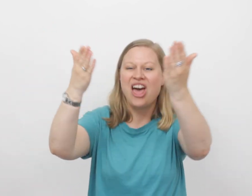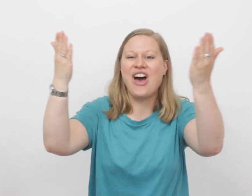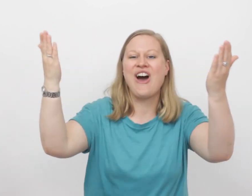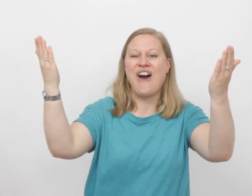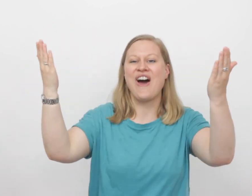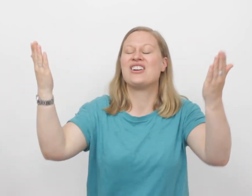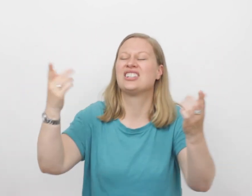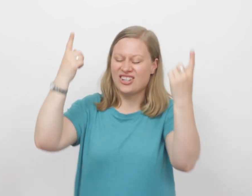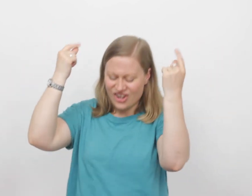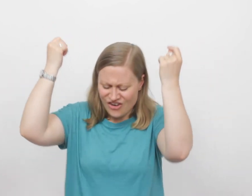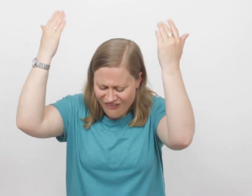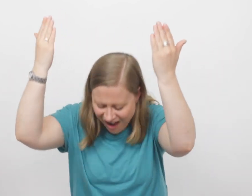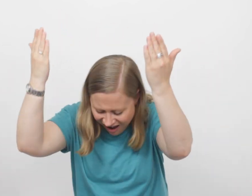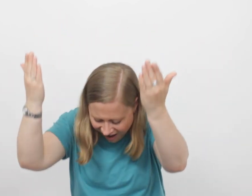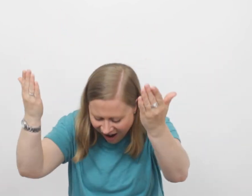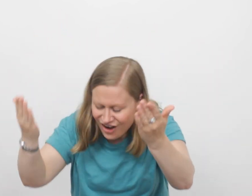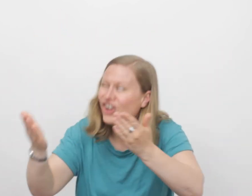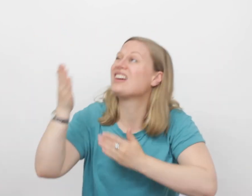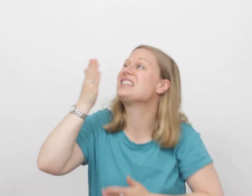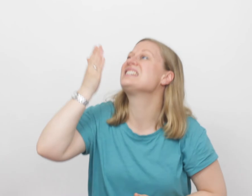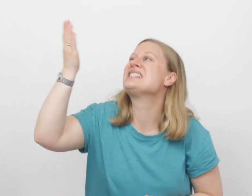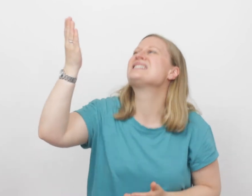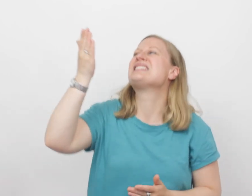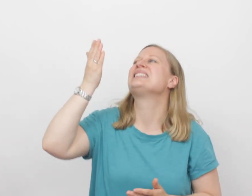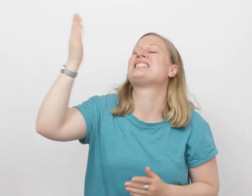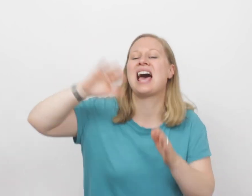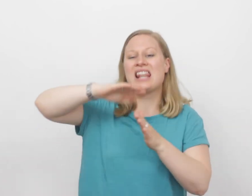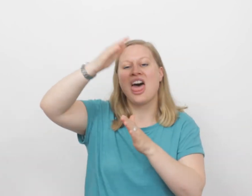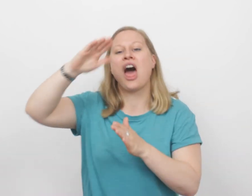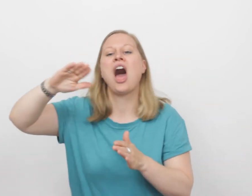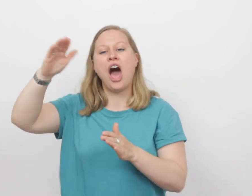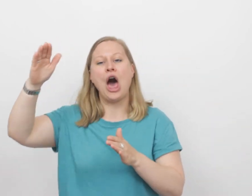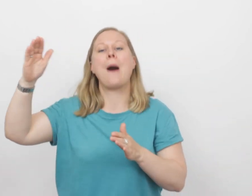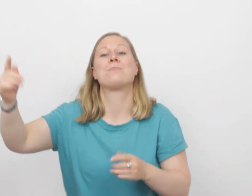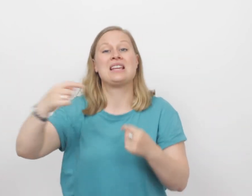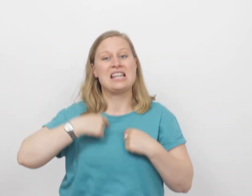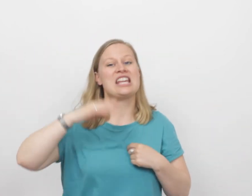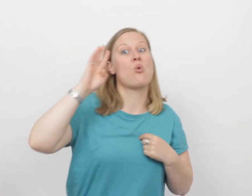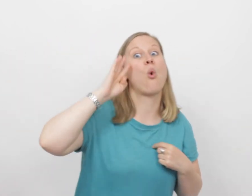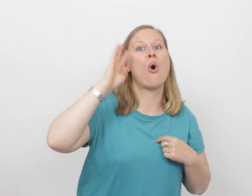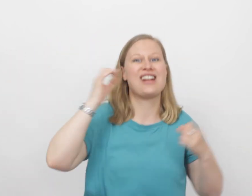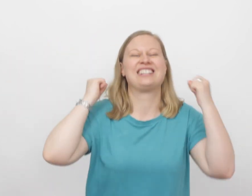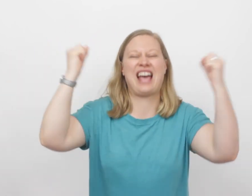Maar de geest ervan U wordt het